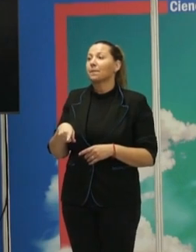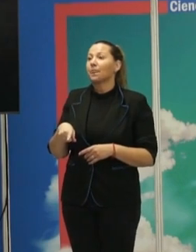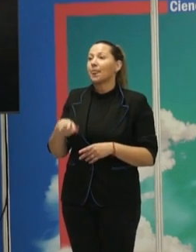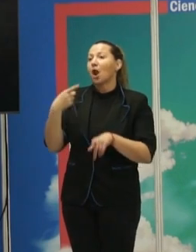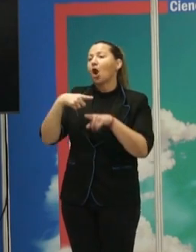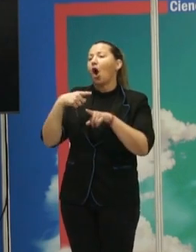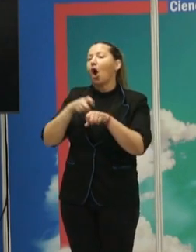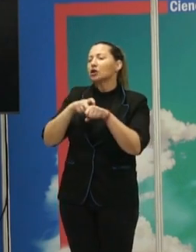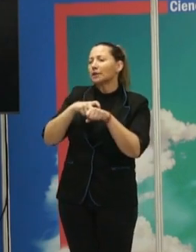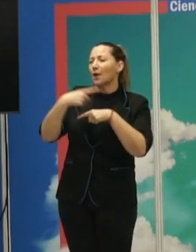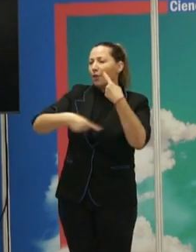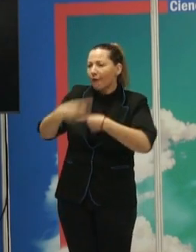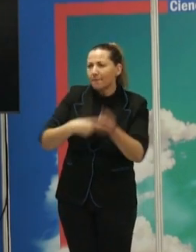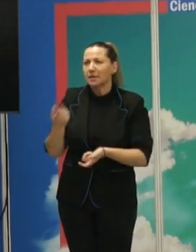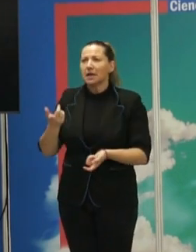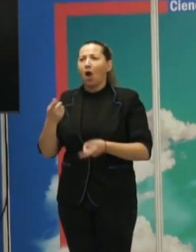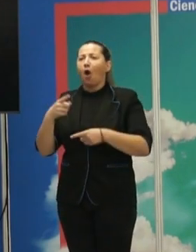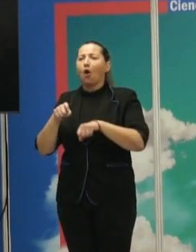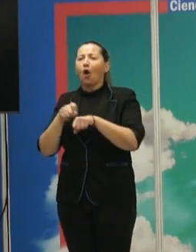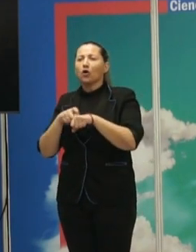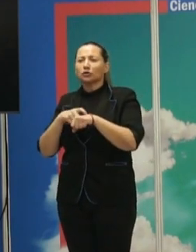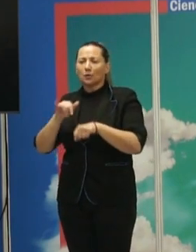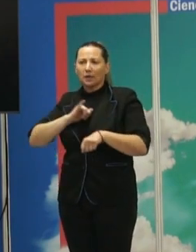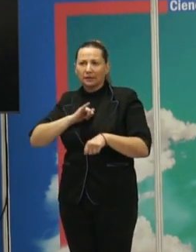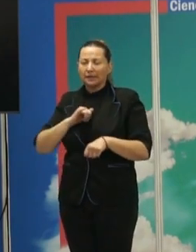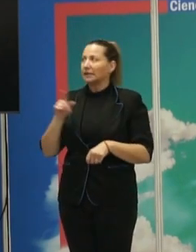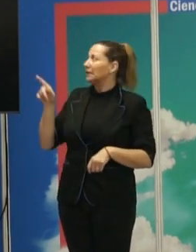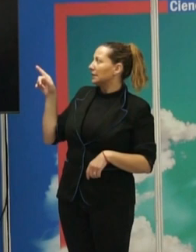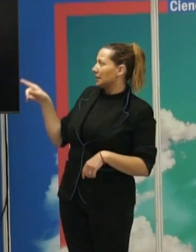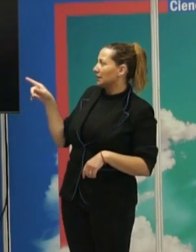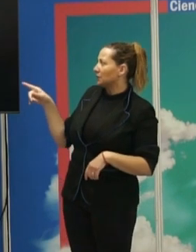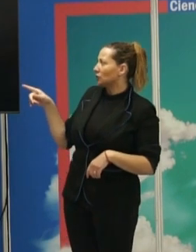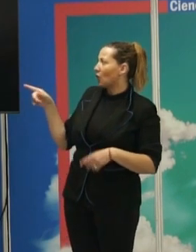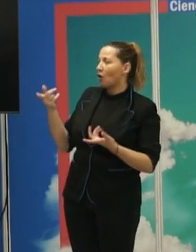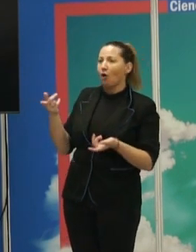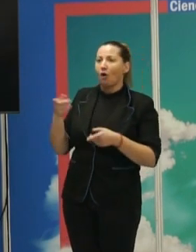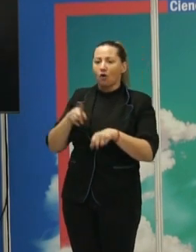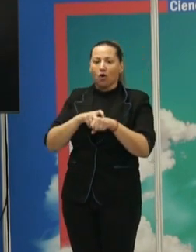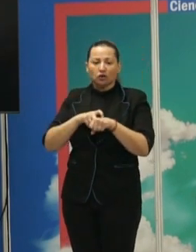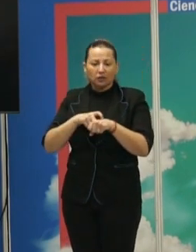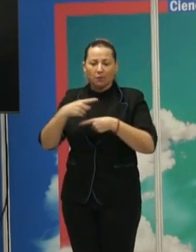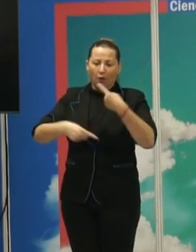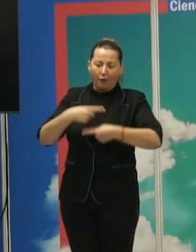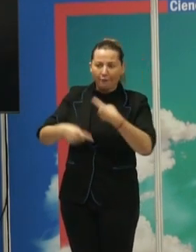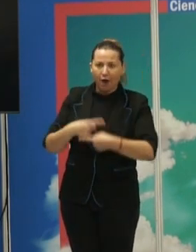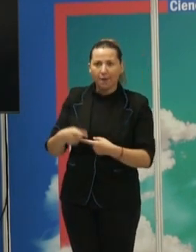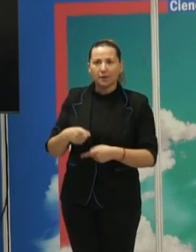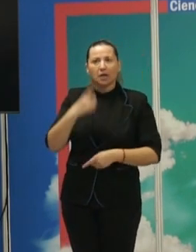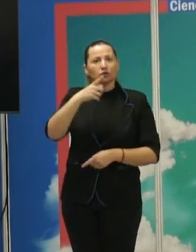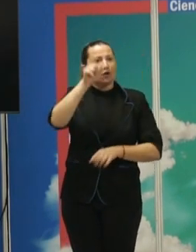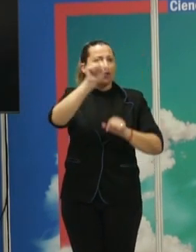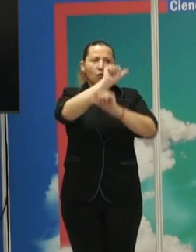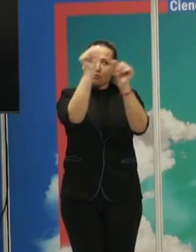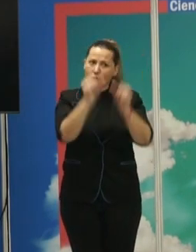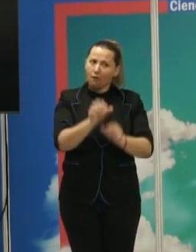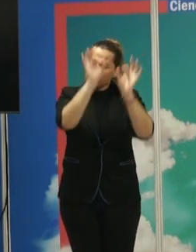tipos de familias, que a veces también crean grandes problemas y enfrentamientos porque las familias deben ser de una manera y no deben ser de otra y